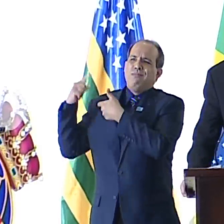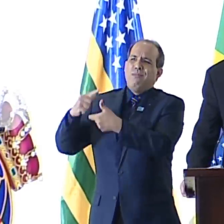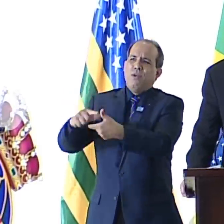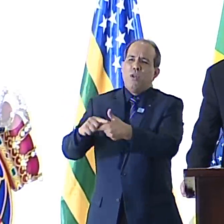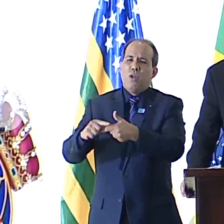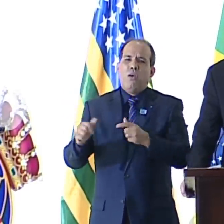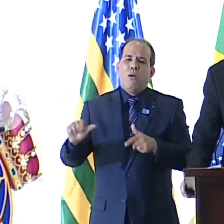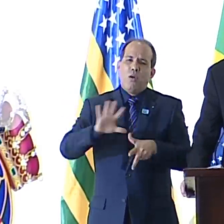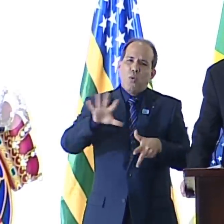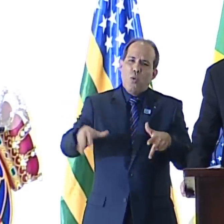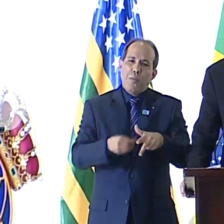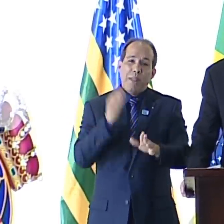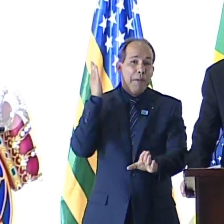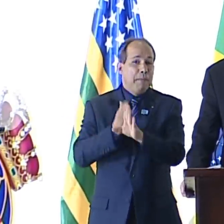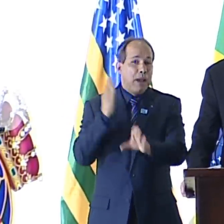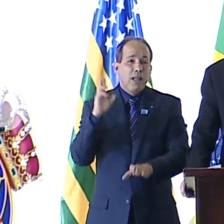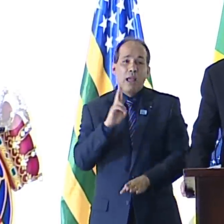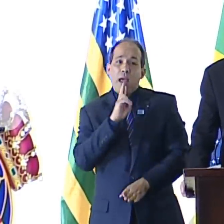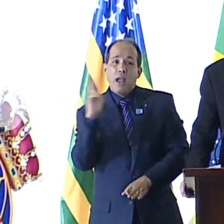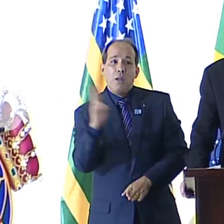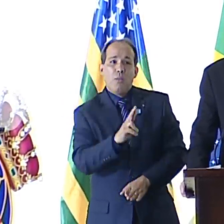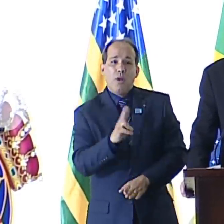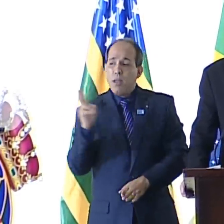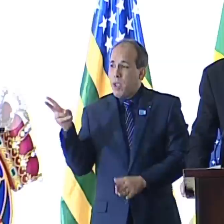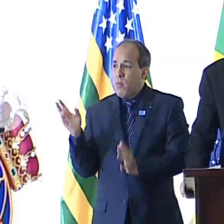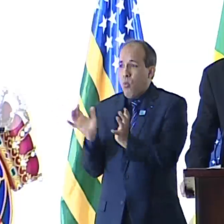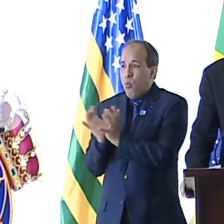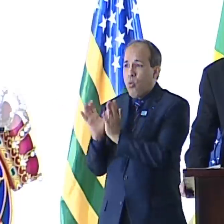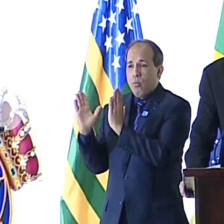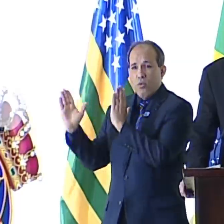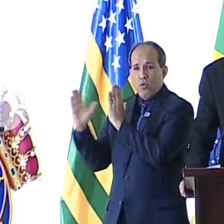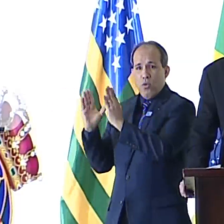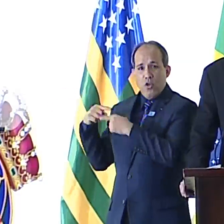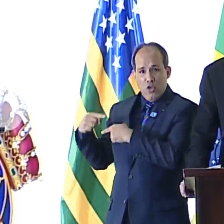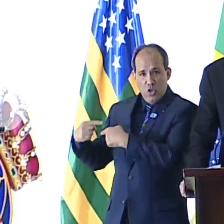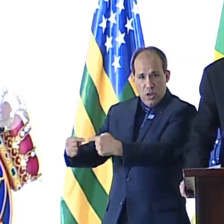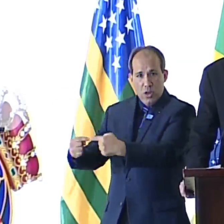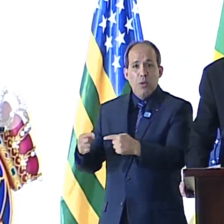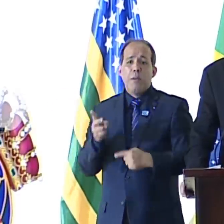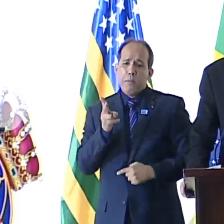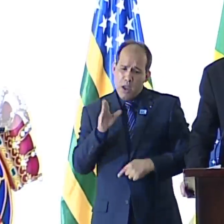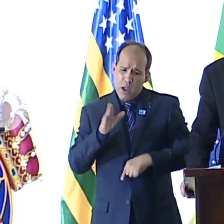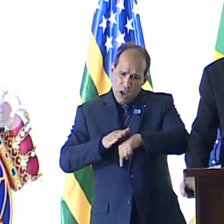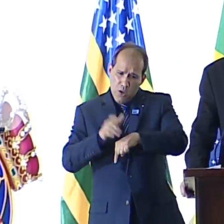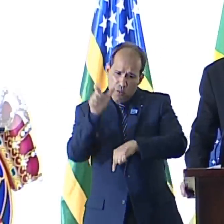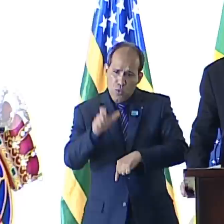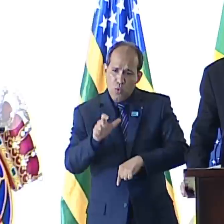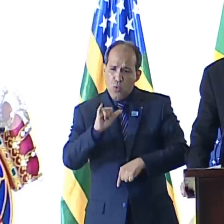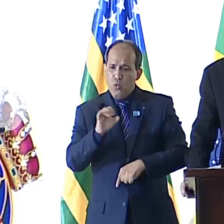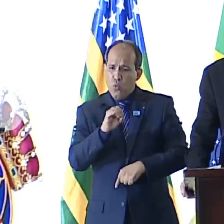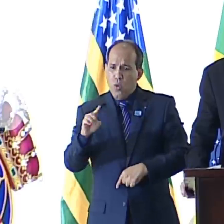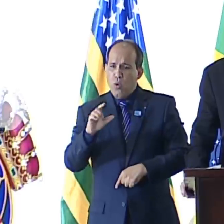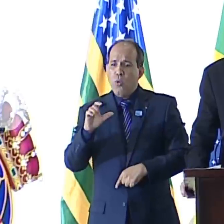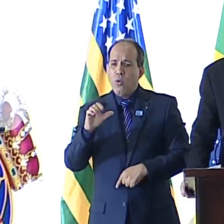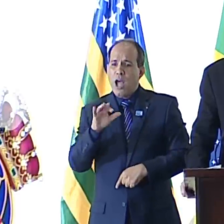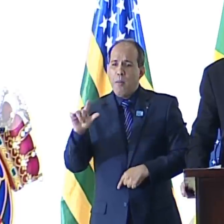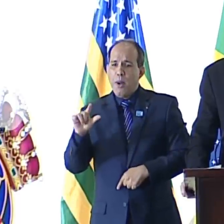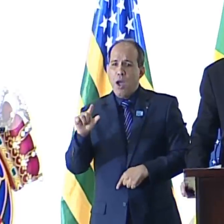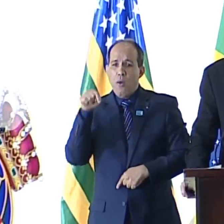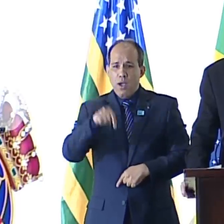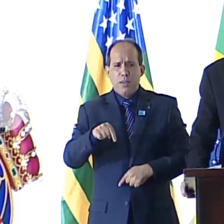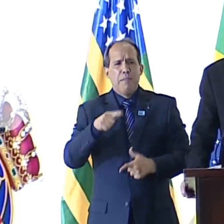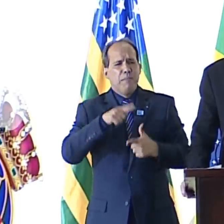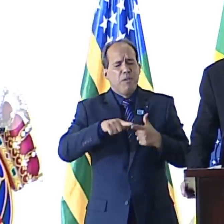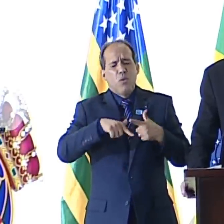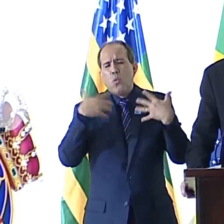a resposta de muitos da sua geração, e talvez do próprio João Cabral, a esse gigantesco e premente